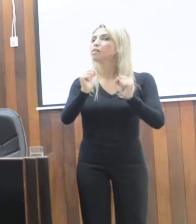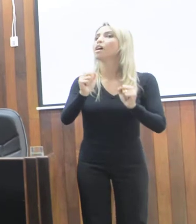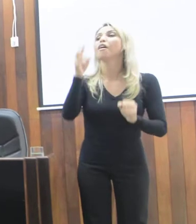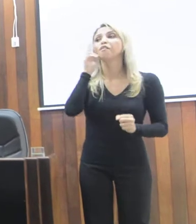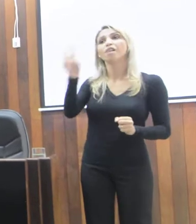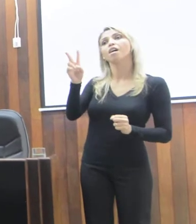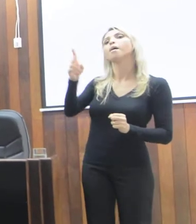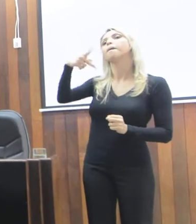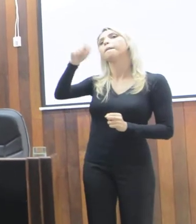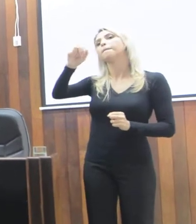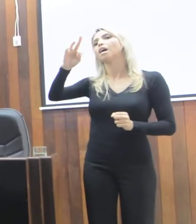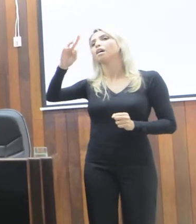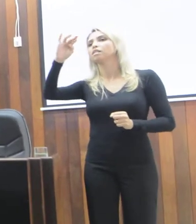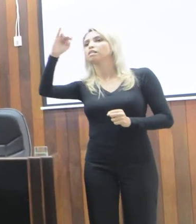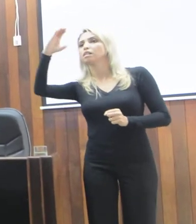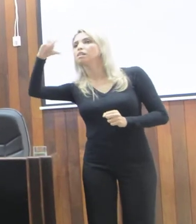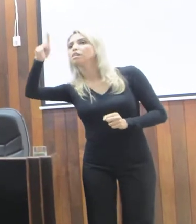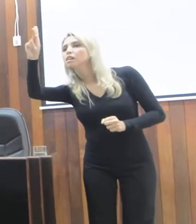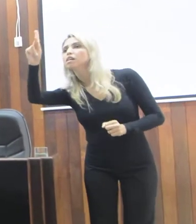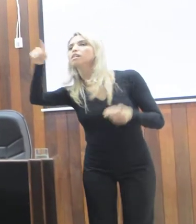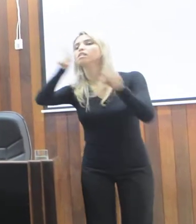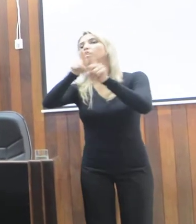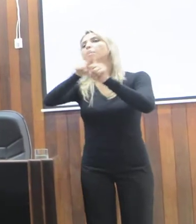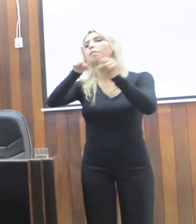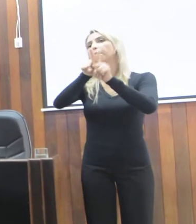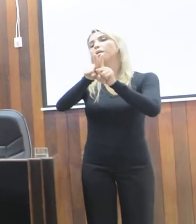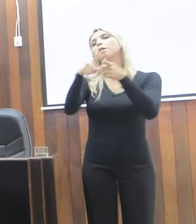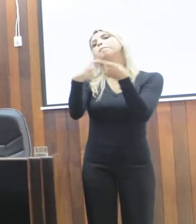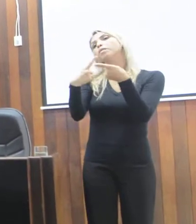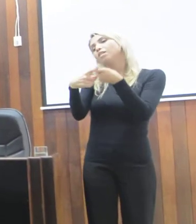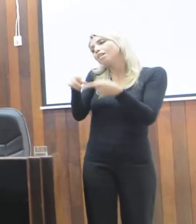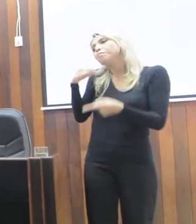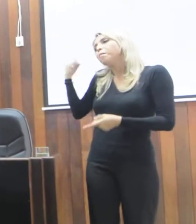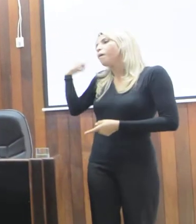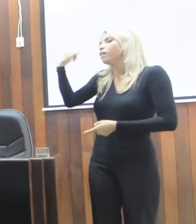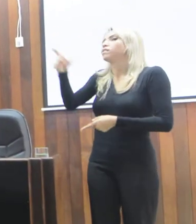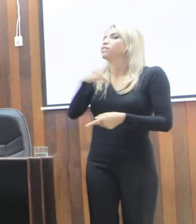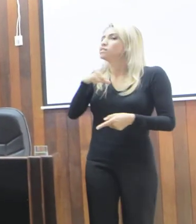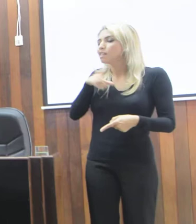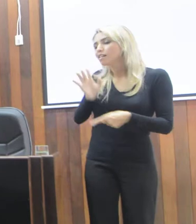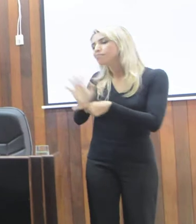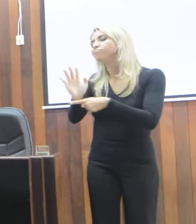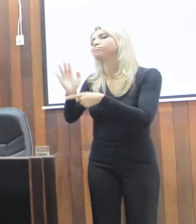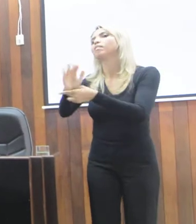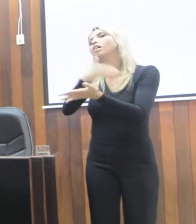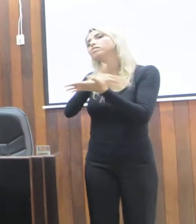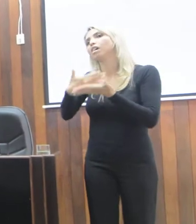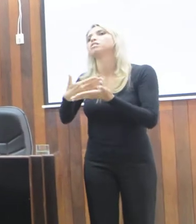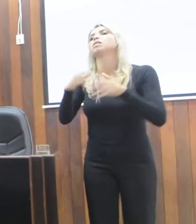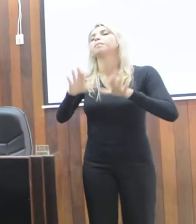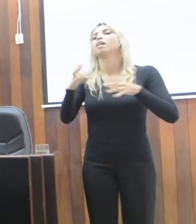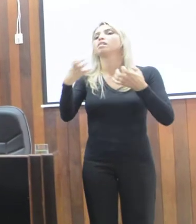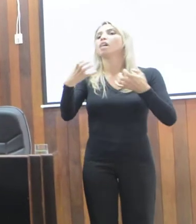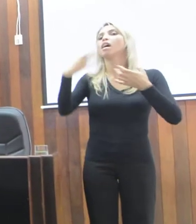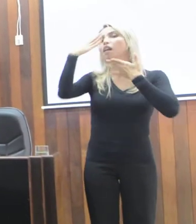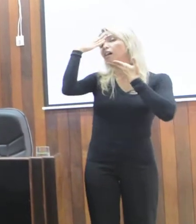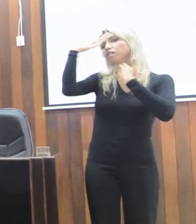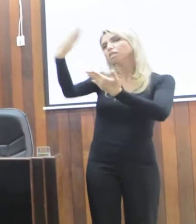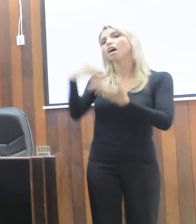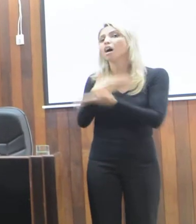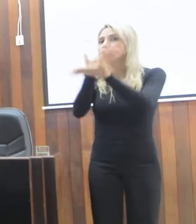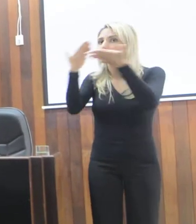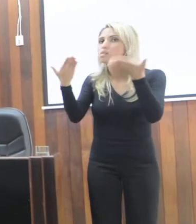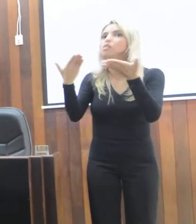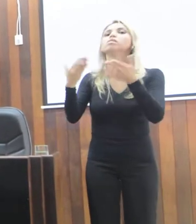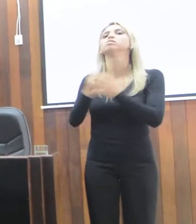trabalhando todos os dias. Então, é importante a gente continuar nesse projeto. Então, quero agradecer a todos os